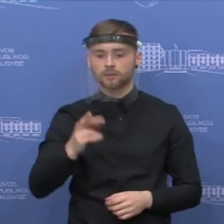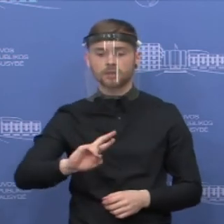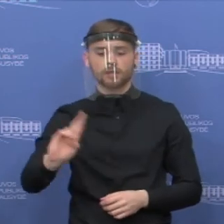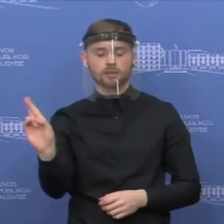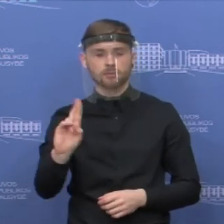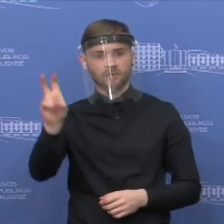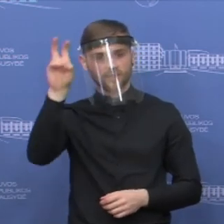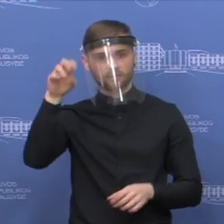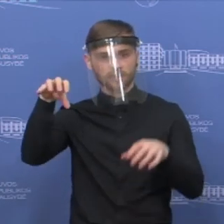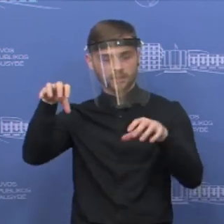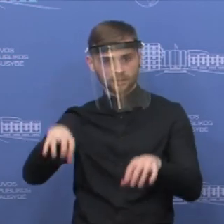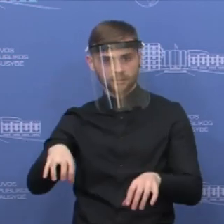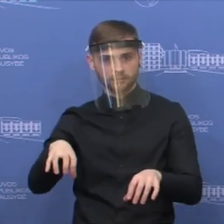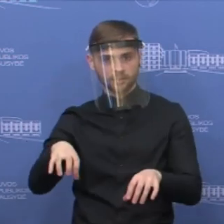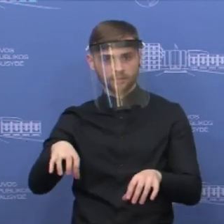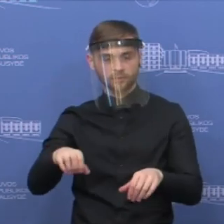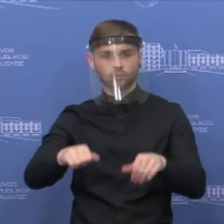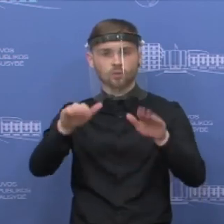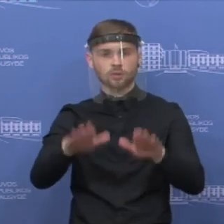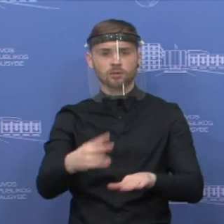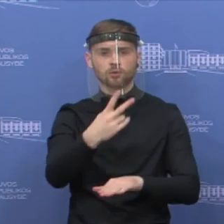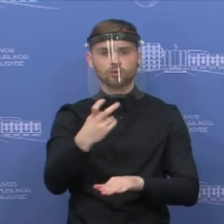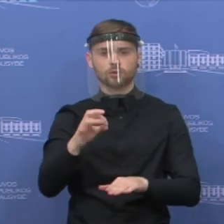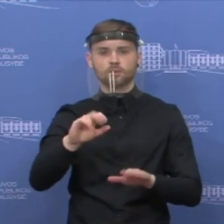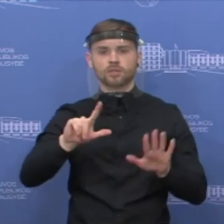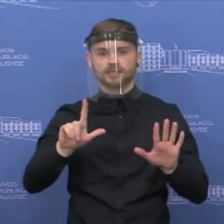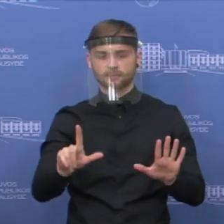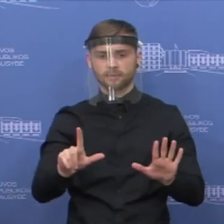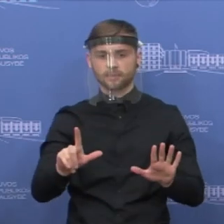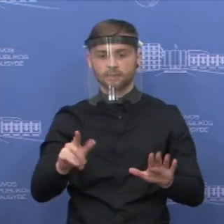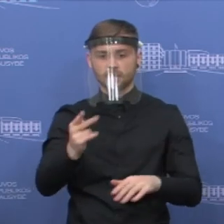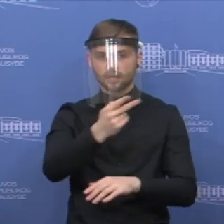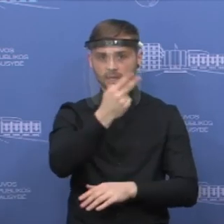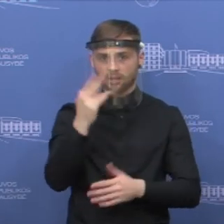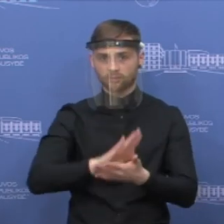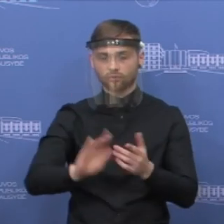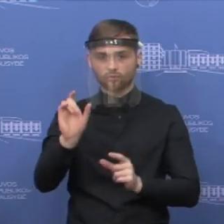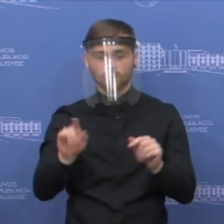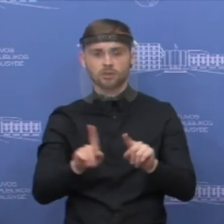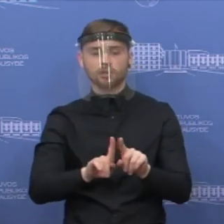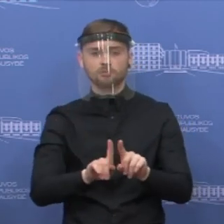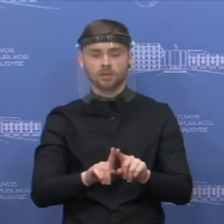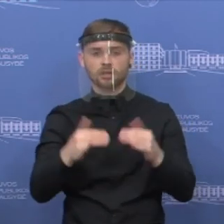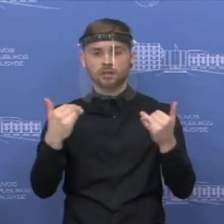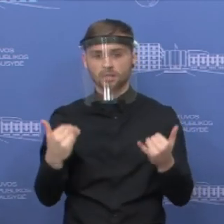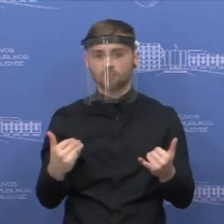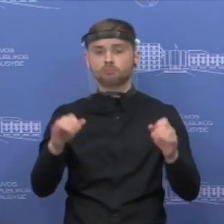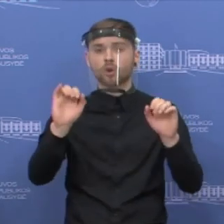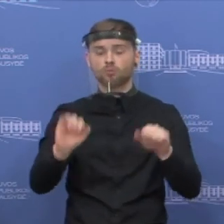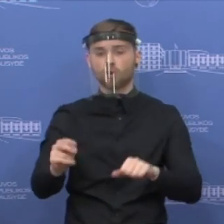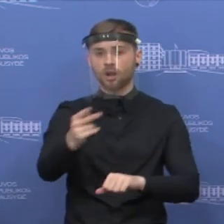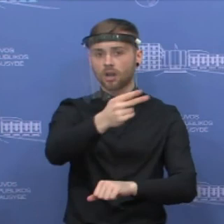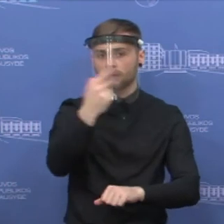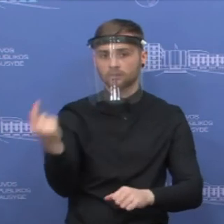vyriausybės nutrimą 207, mūsų piliečiai taip pat gali atvykti į